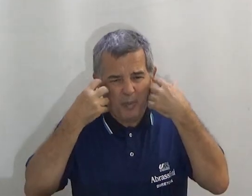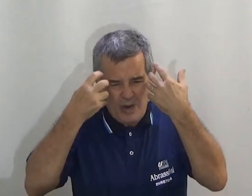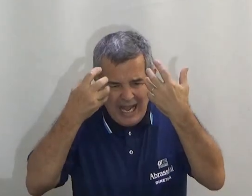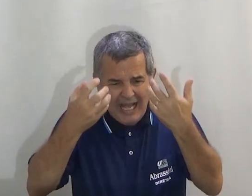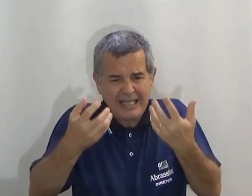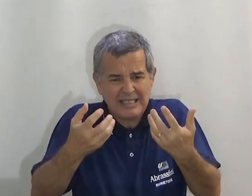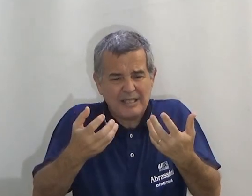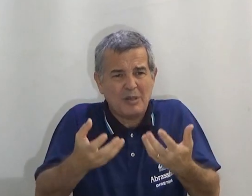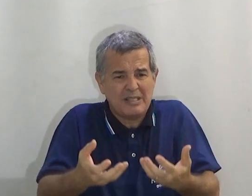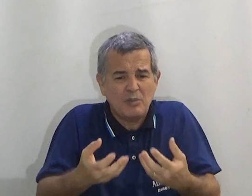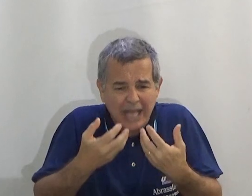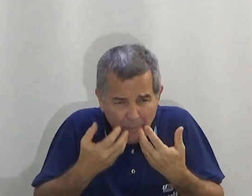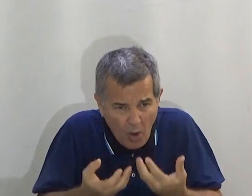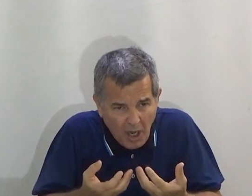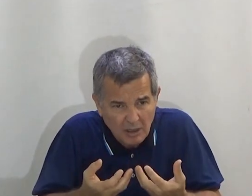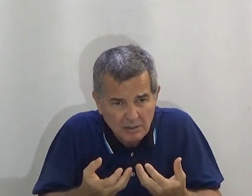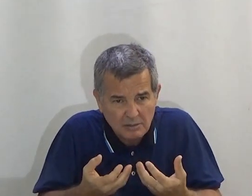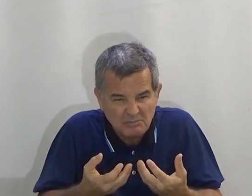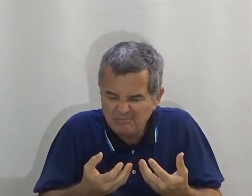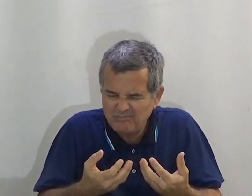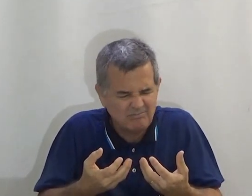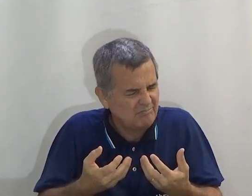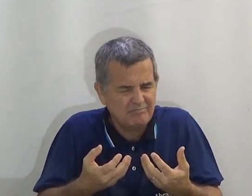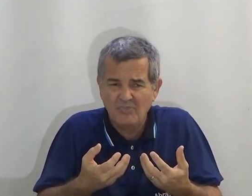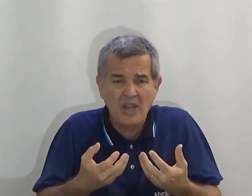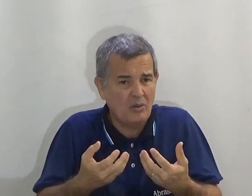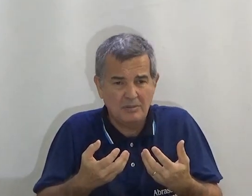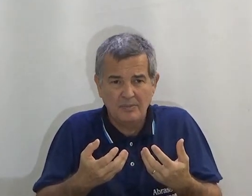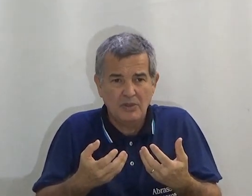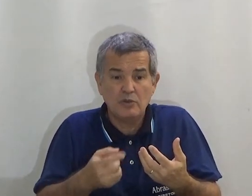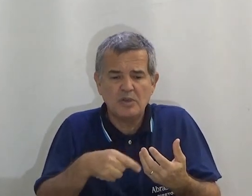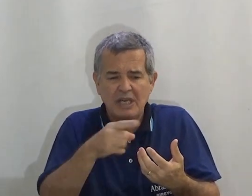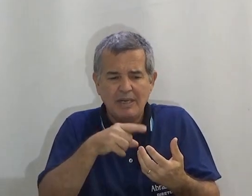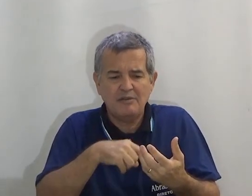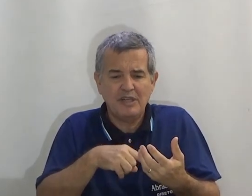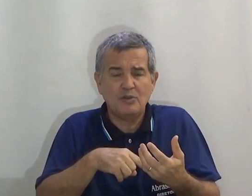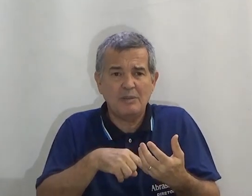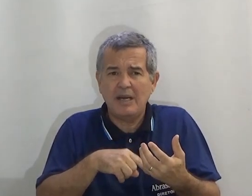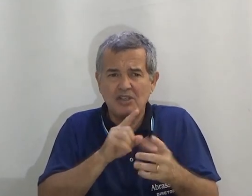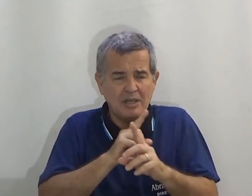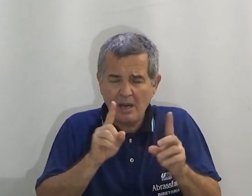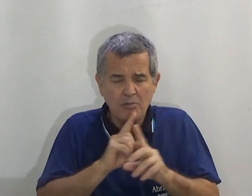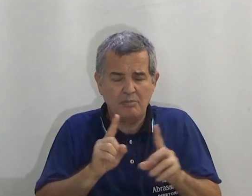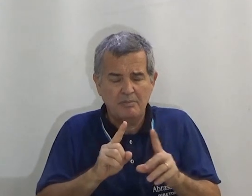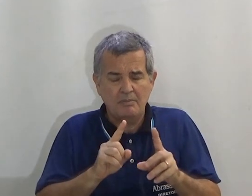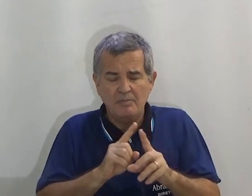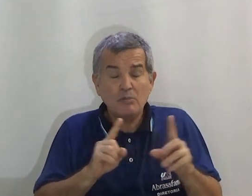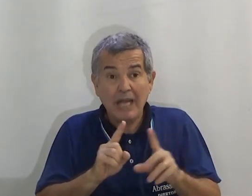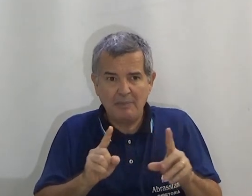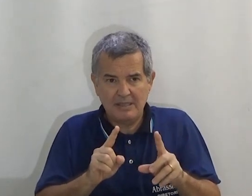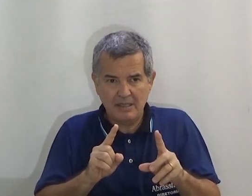Você incorporar nessa situação e botar a boca? Não. E eu vou mostrar mais na frente outra imagem. Que não